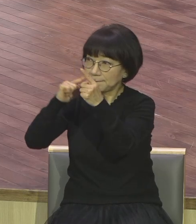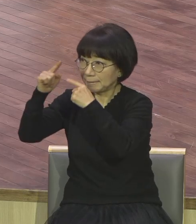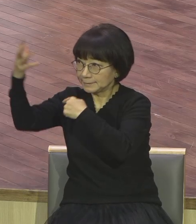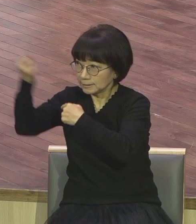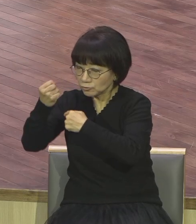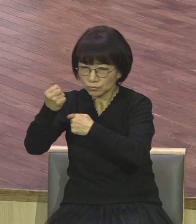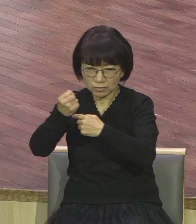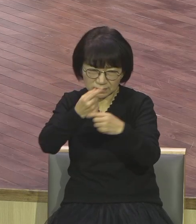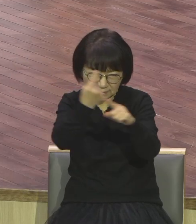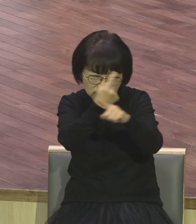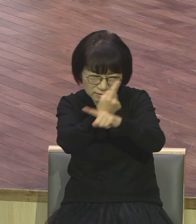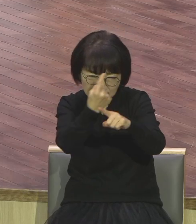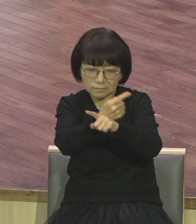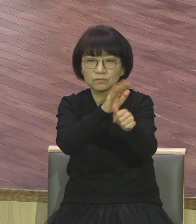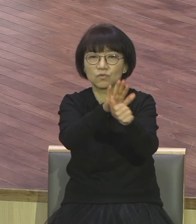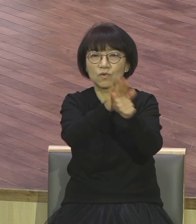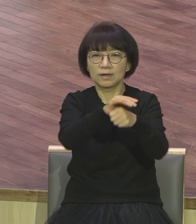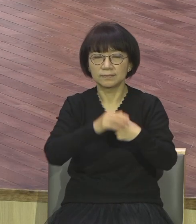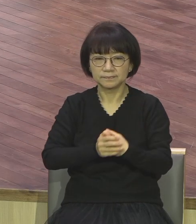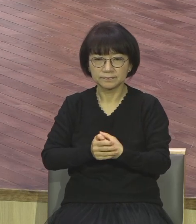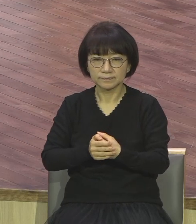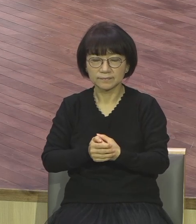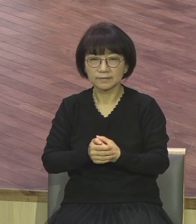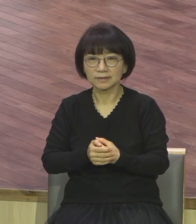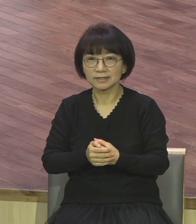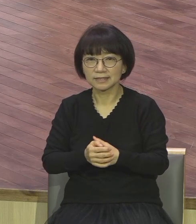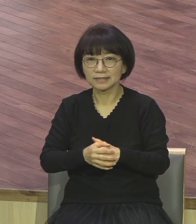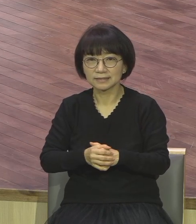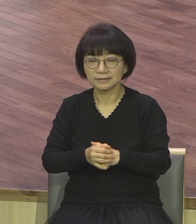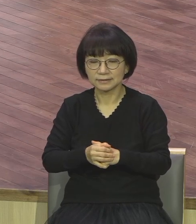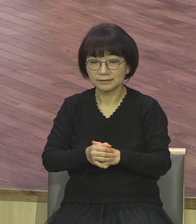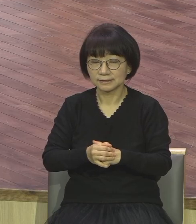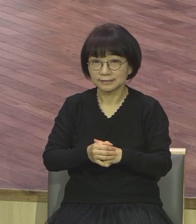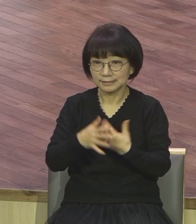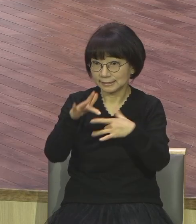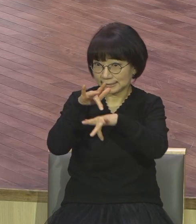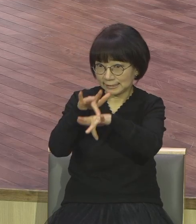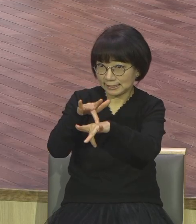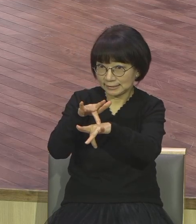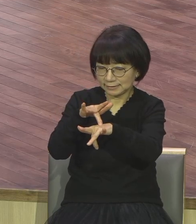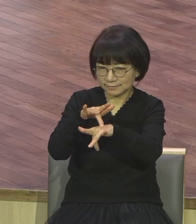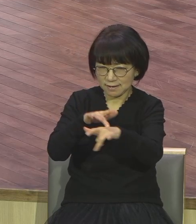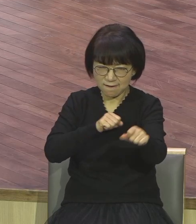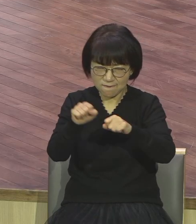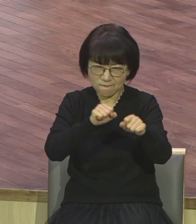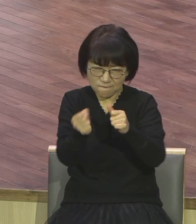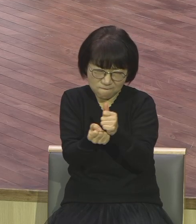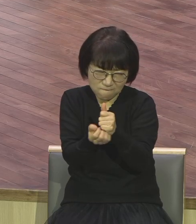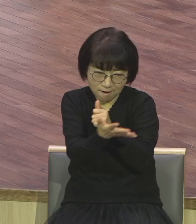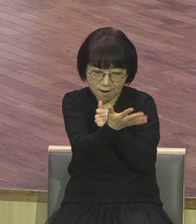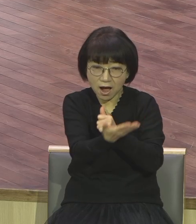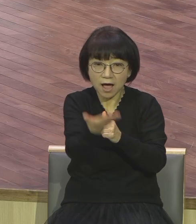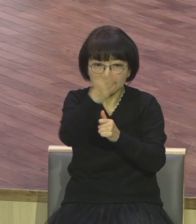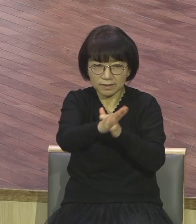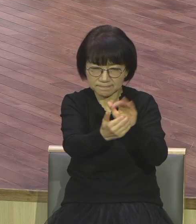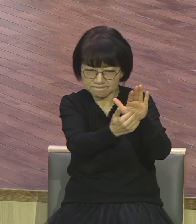사단이 시공강을 초월해서 문제를 일으켰는데 보금으로 다 막아버려요 말씀으로 막아버려요